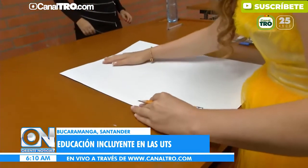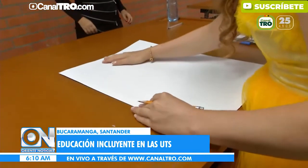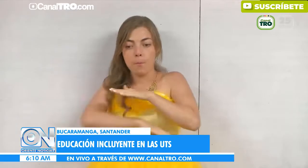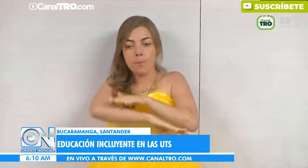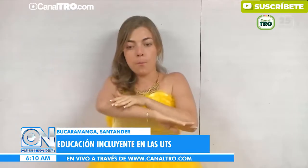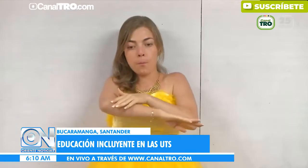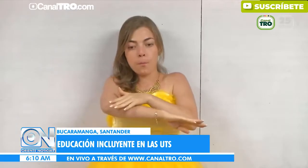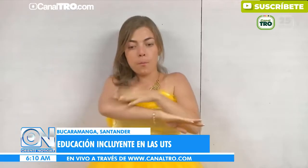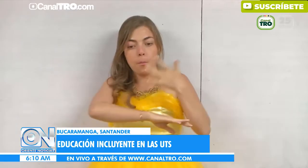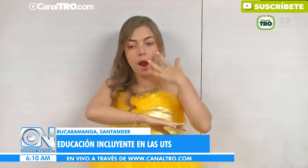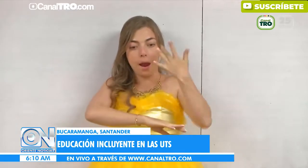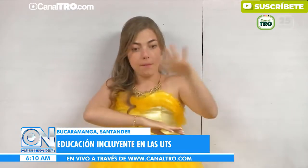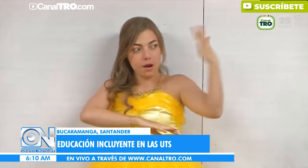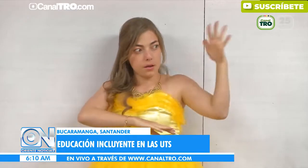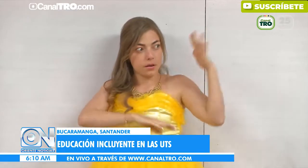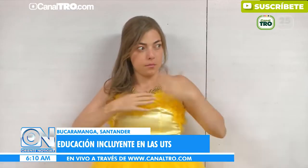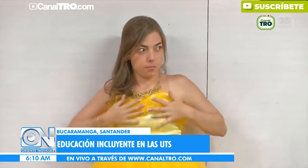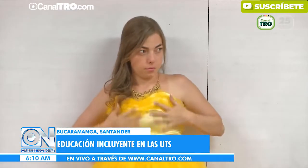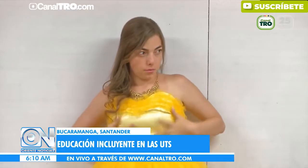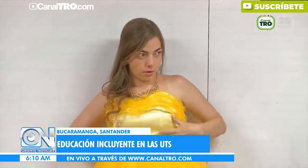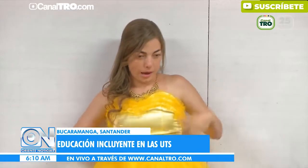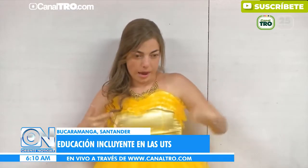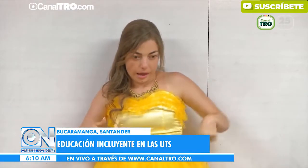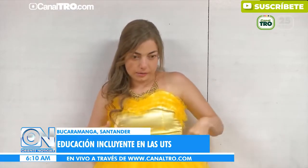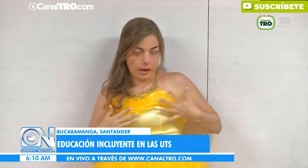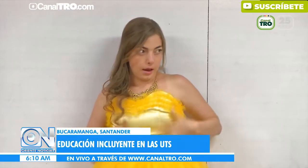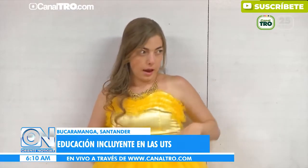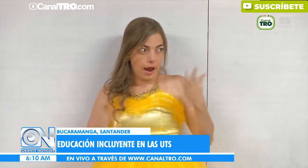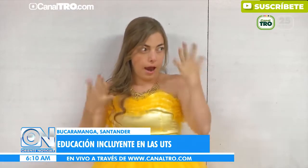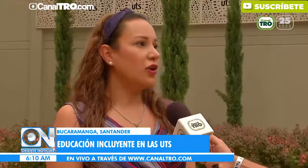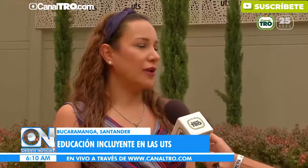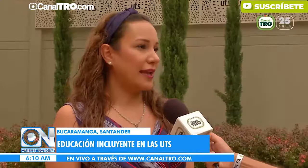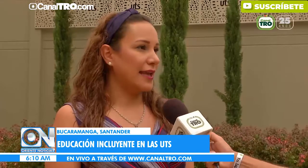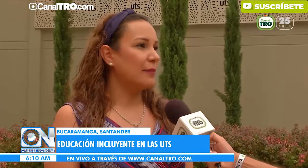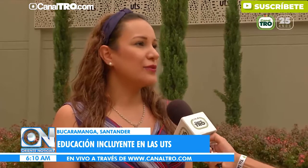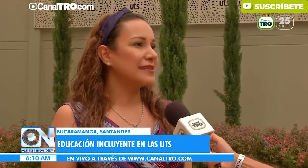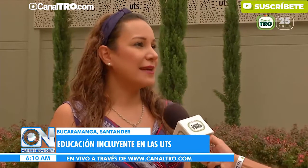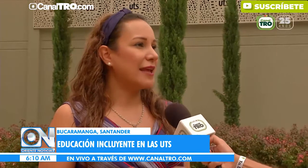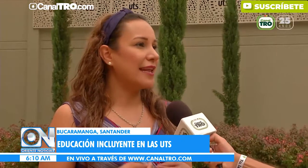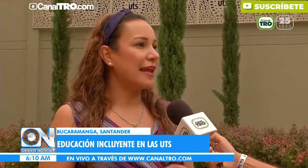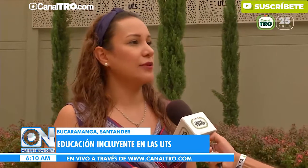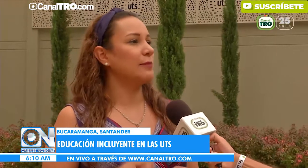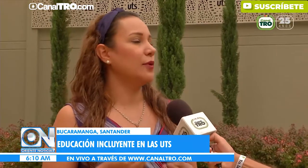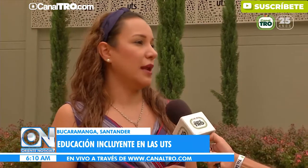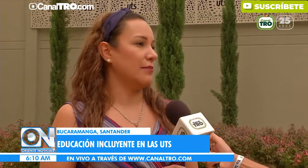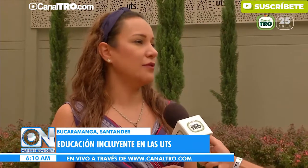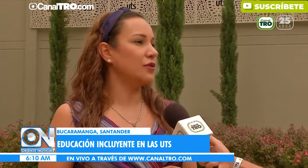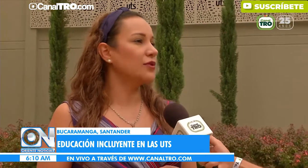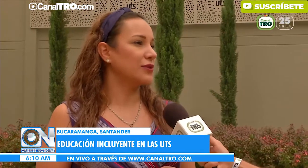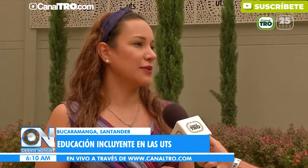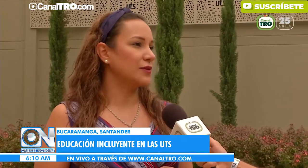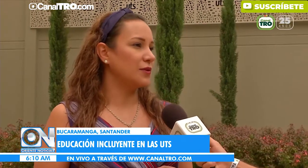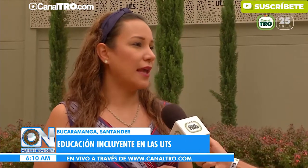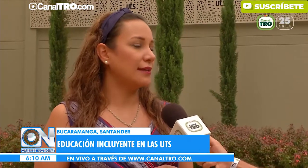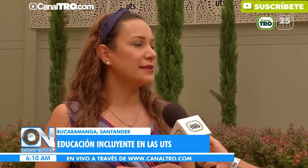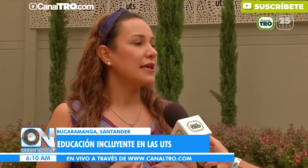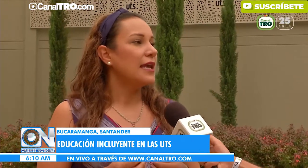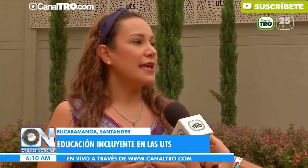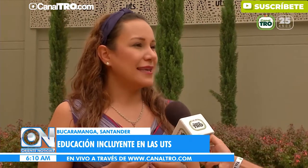cognitivo y social de las personas con discapacidad auditiva. Lo que queremos es generar un empoderamiento en nuestros estudiantes y